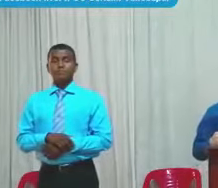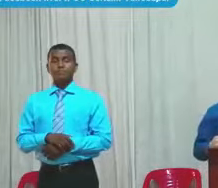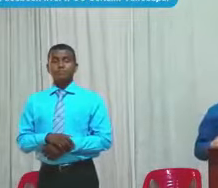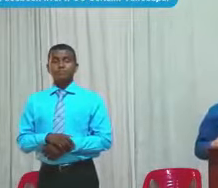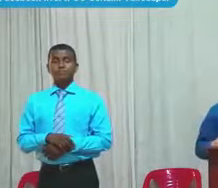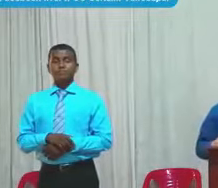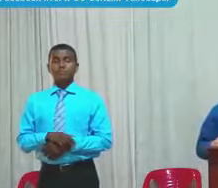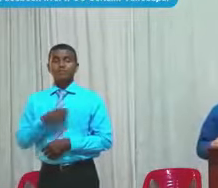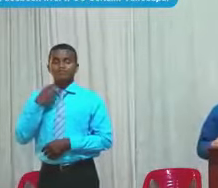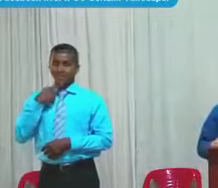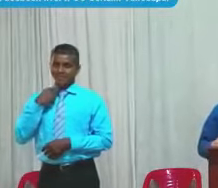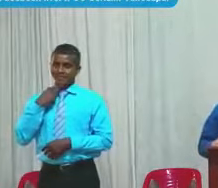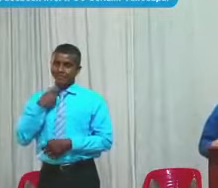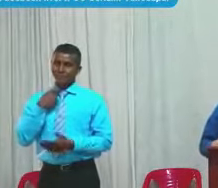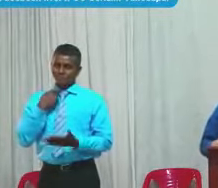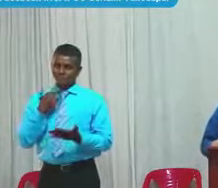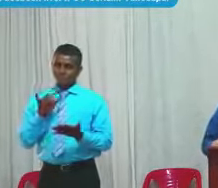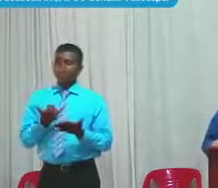extraordinario